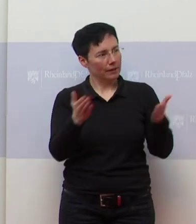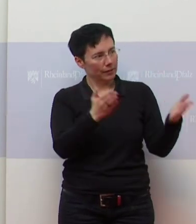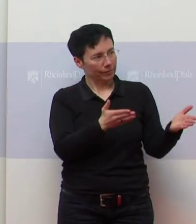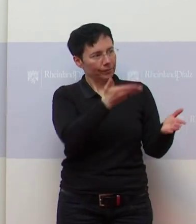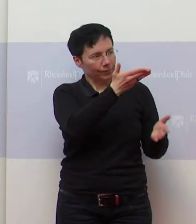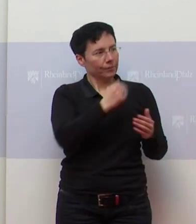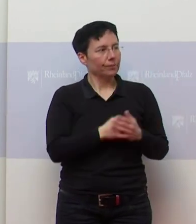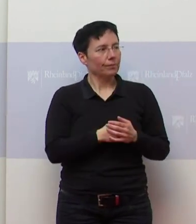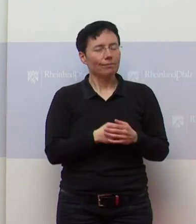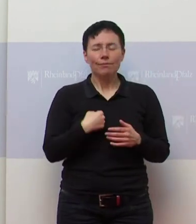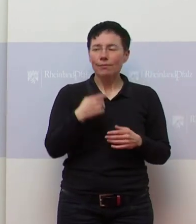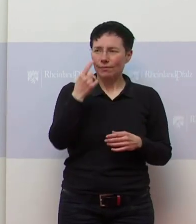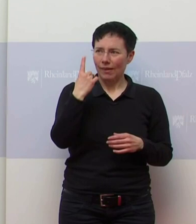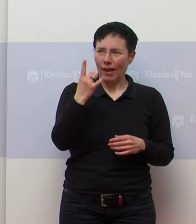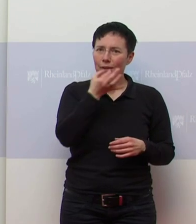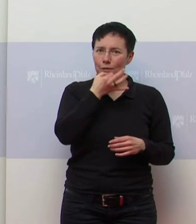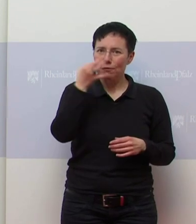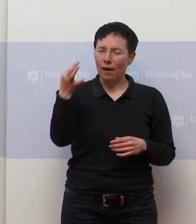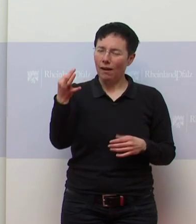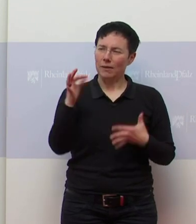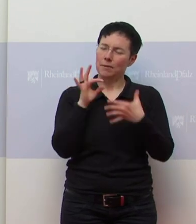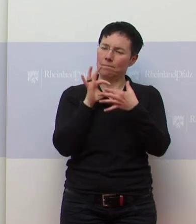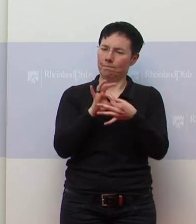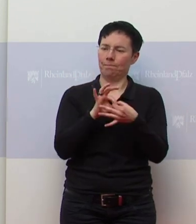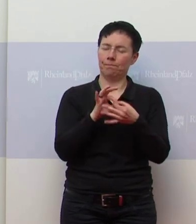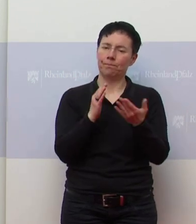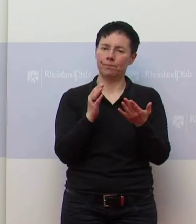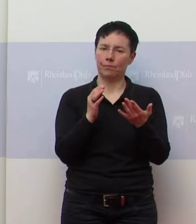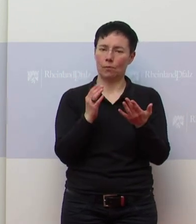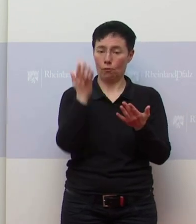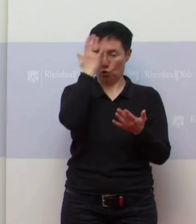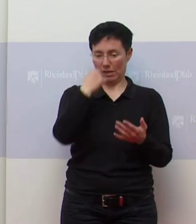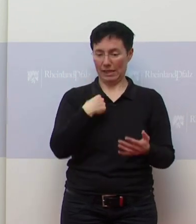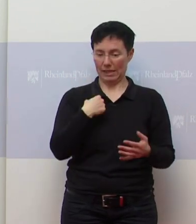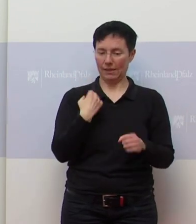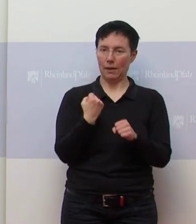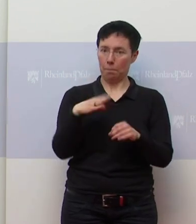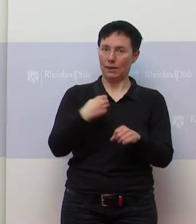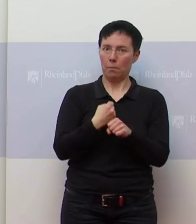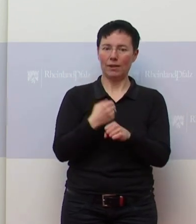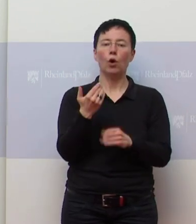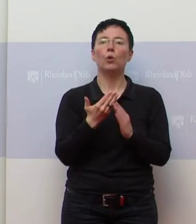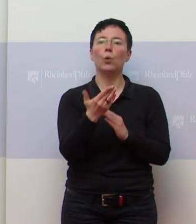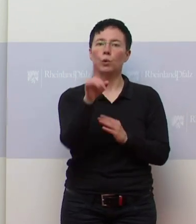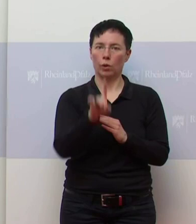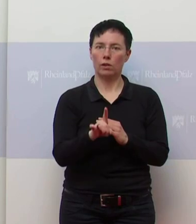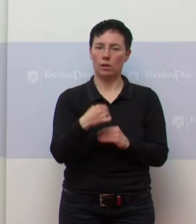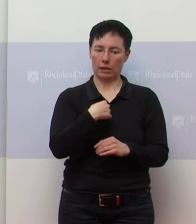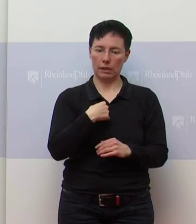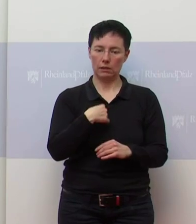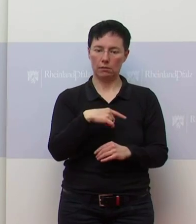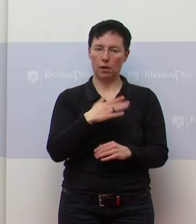Ich hätte eine Praktikabilitätsfrage. Wie ist es denn, wenn ich jetzt Arbeitnehmer bin? Da kommt einfach frei, muss ich das irgendwann